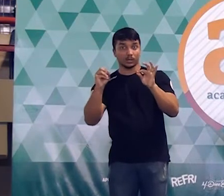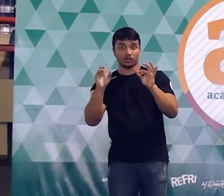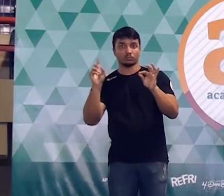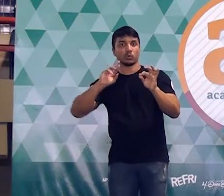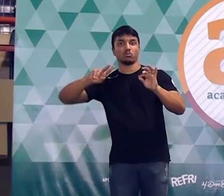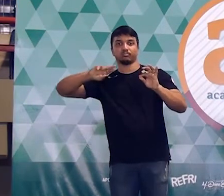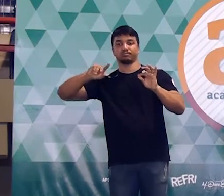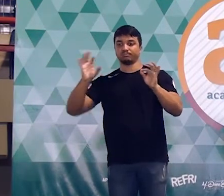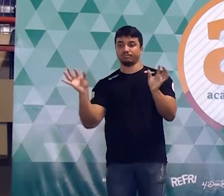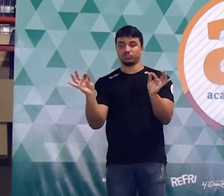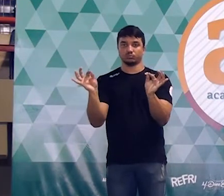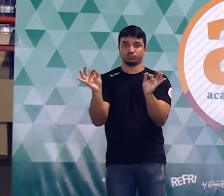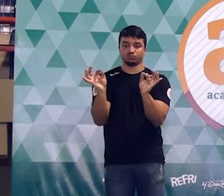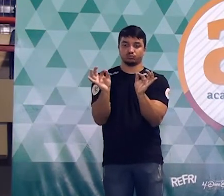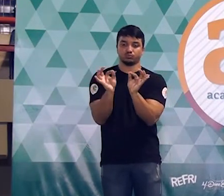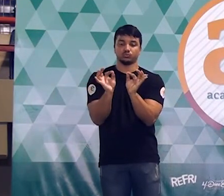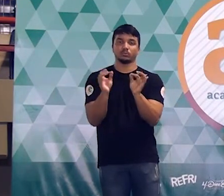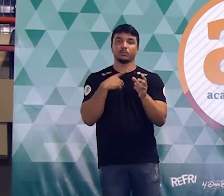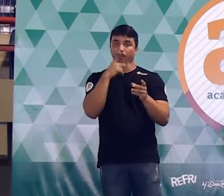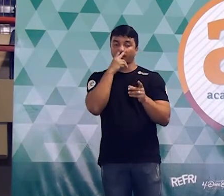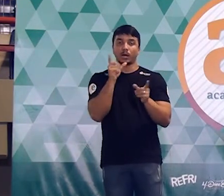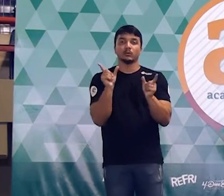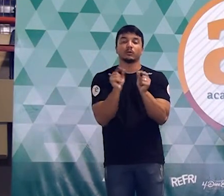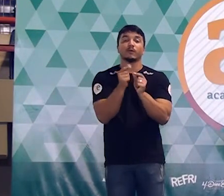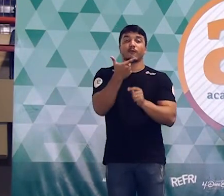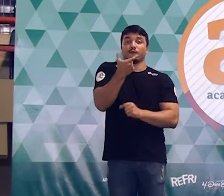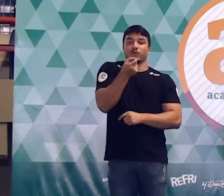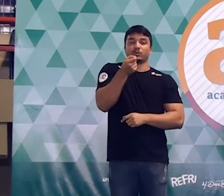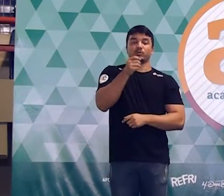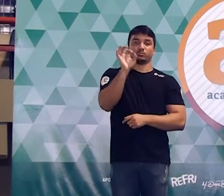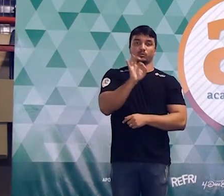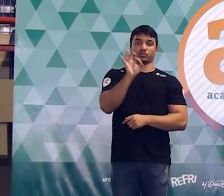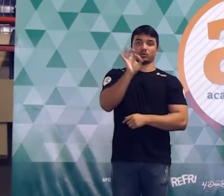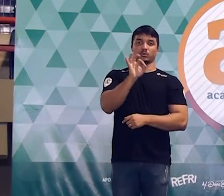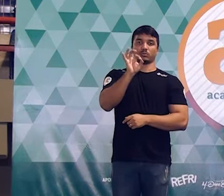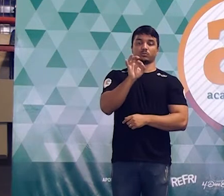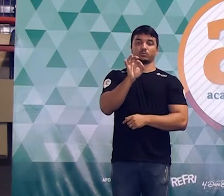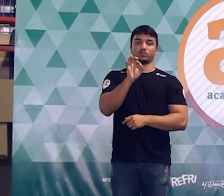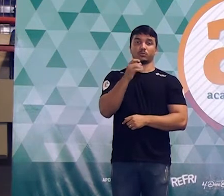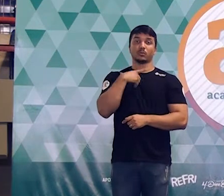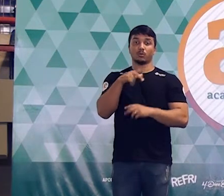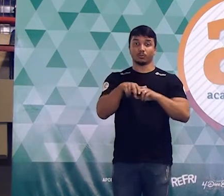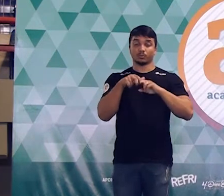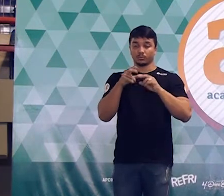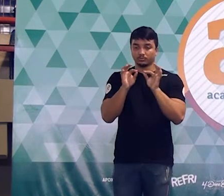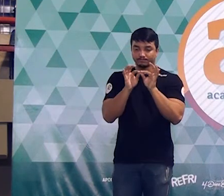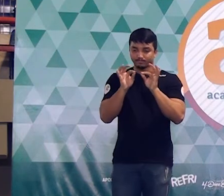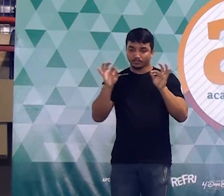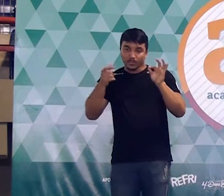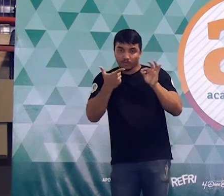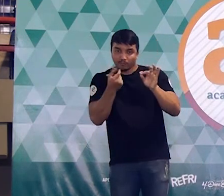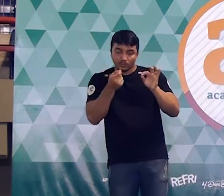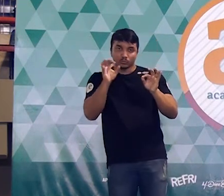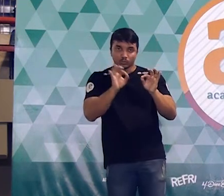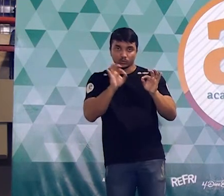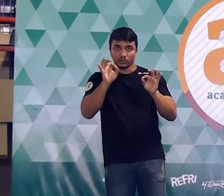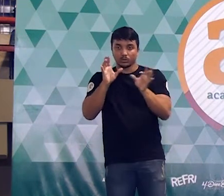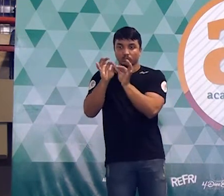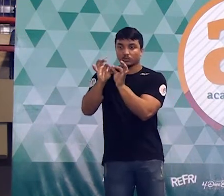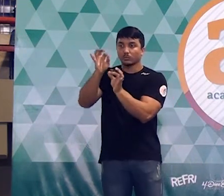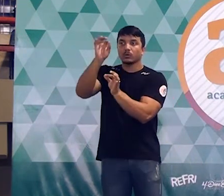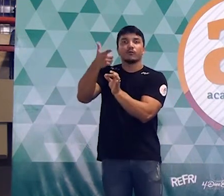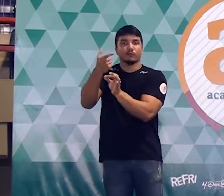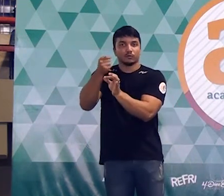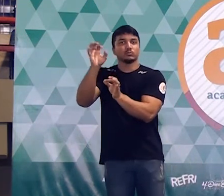reduzem. Elas reduzem quanto? 20%. Então, significa dizer que o comprimento vai reduzir 20% e a